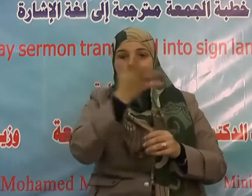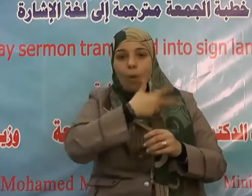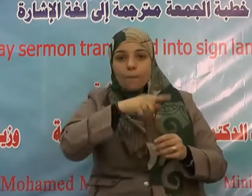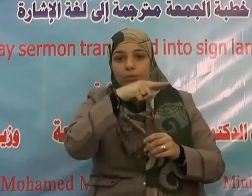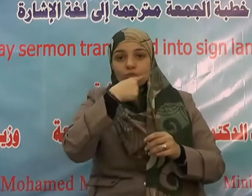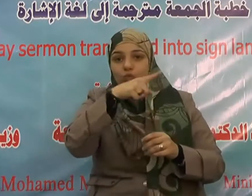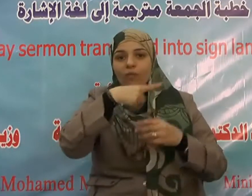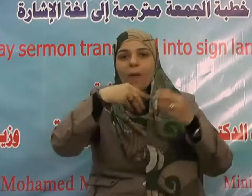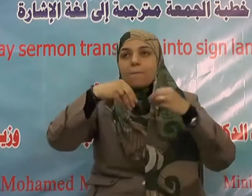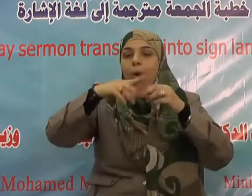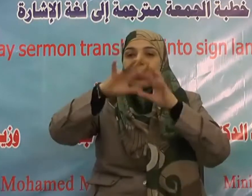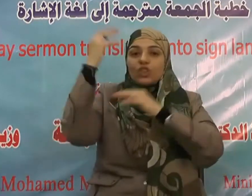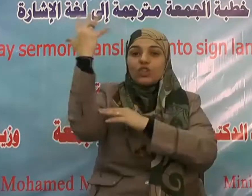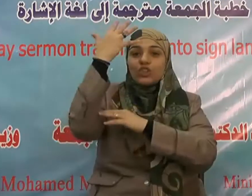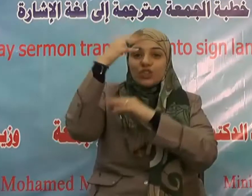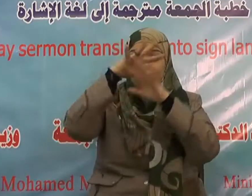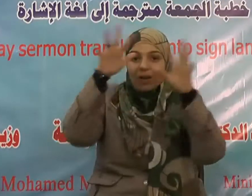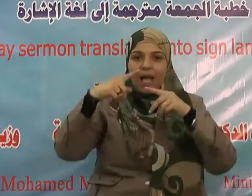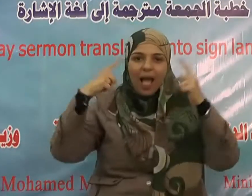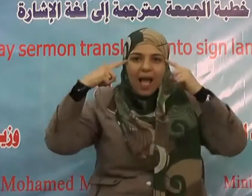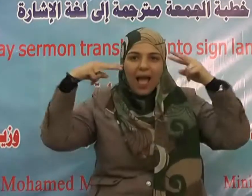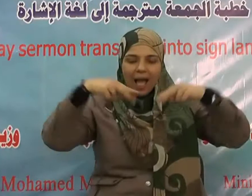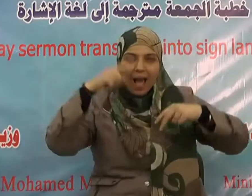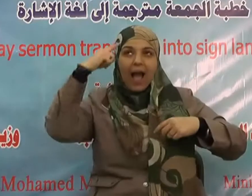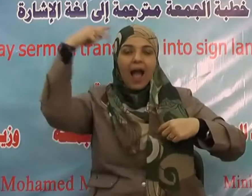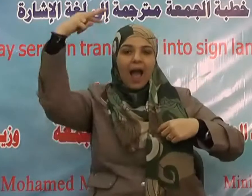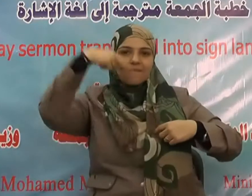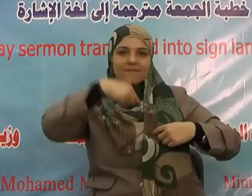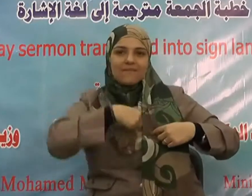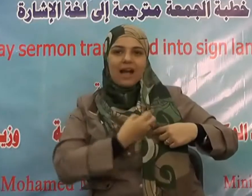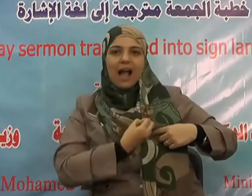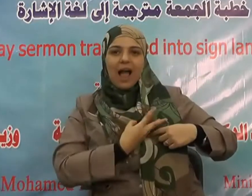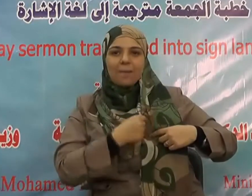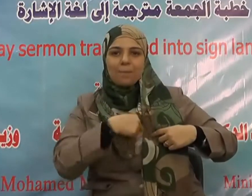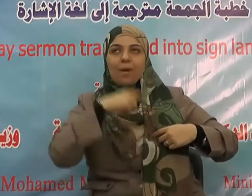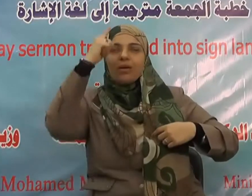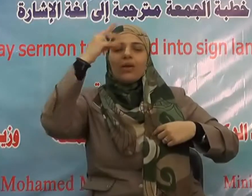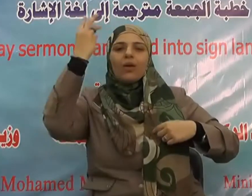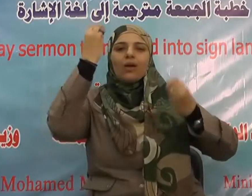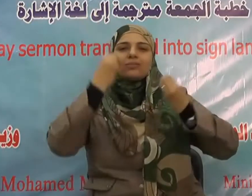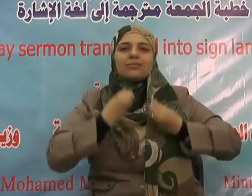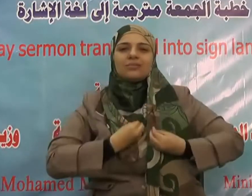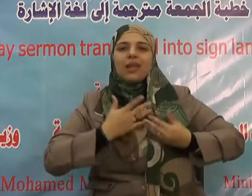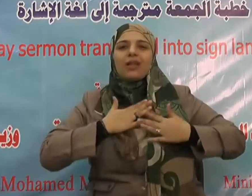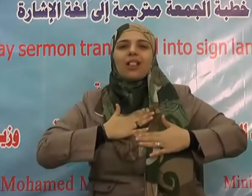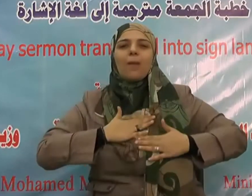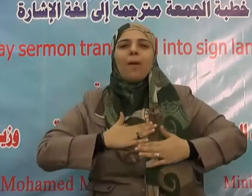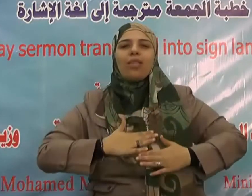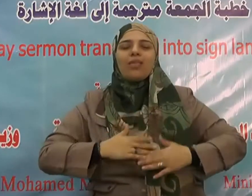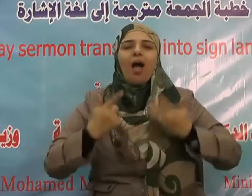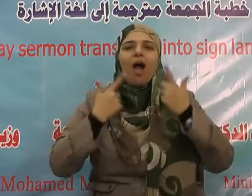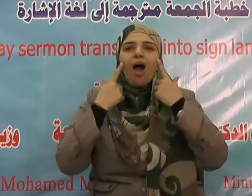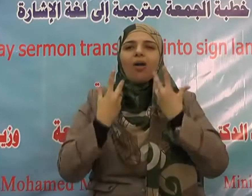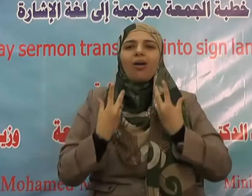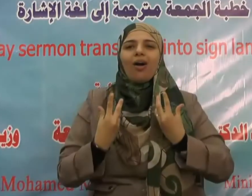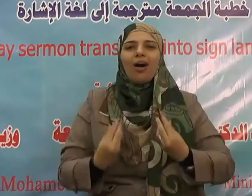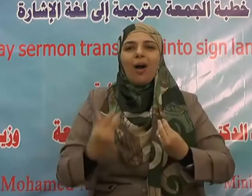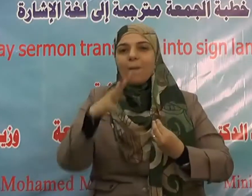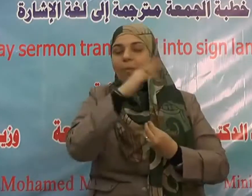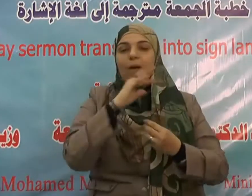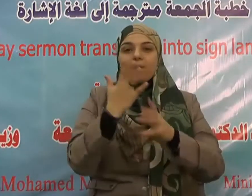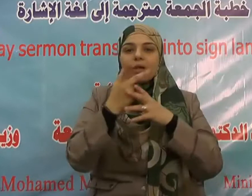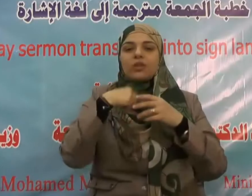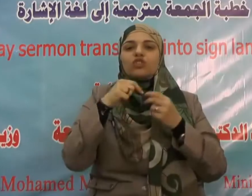الموبقات يقول نبينا صلى الله عليه وسلم لا يزني